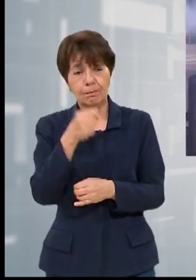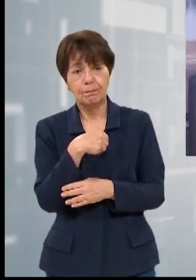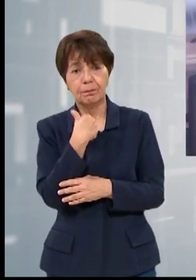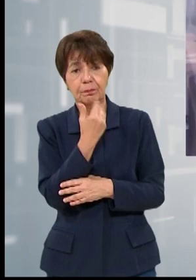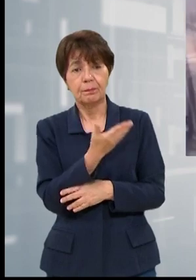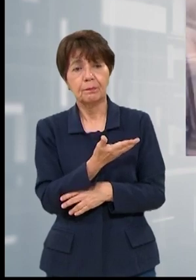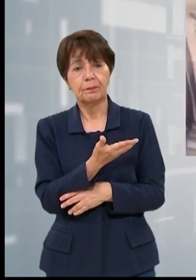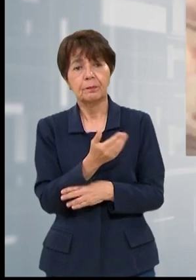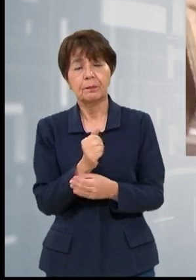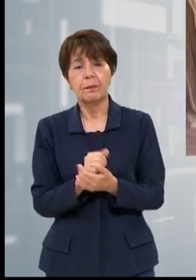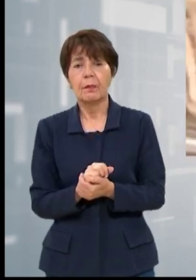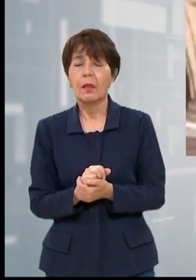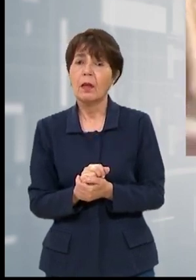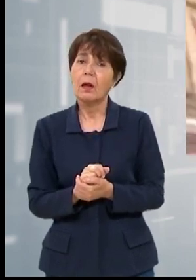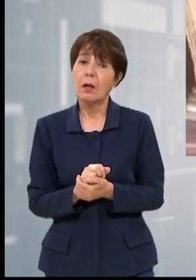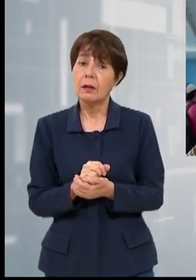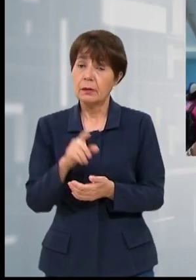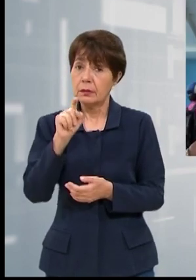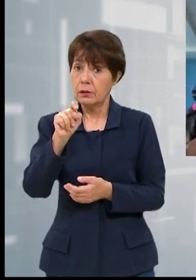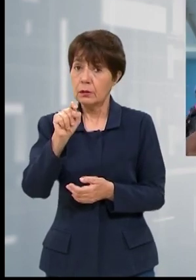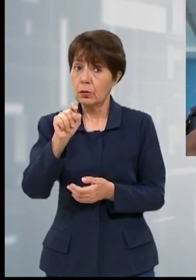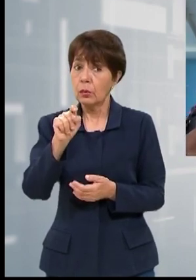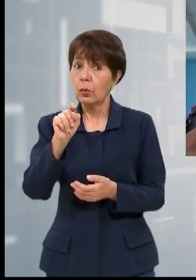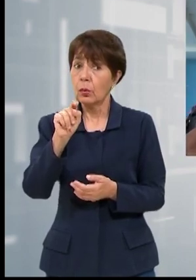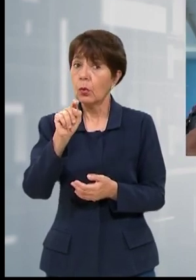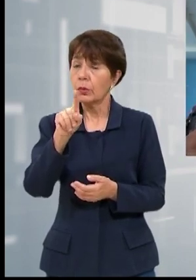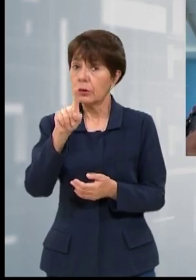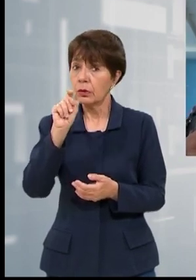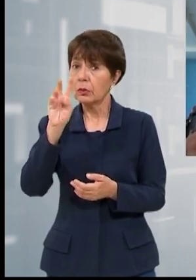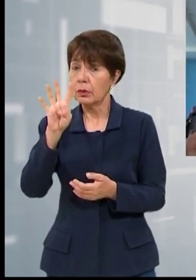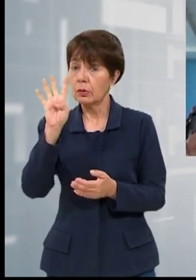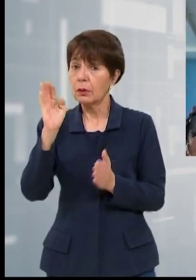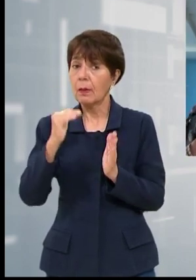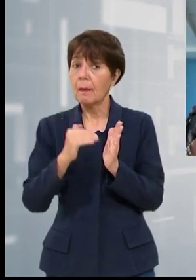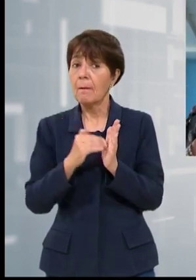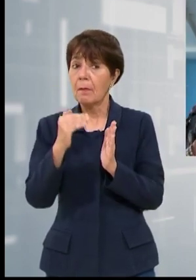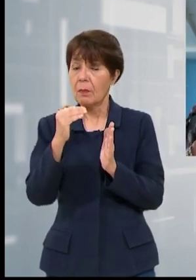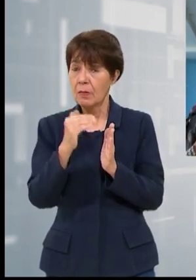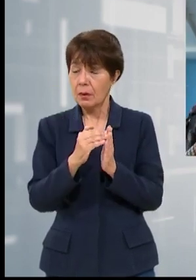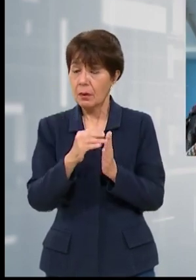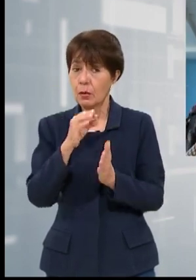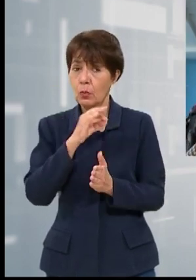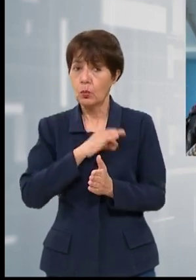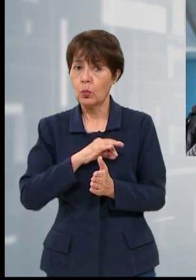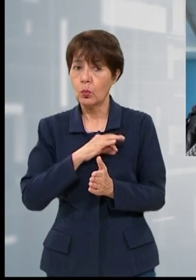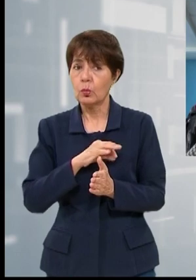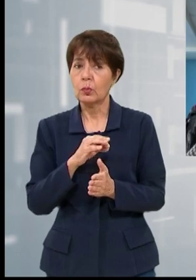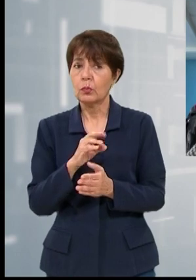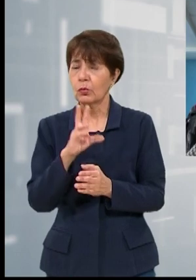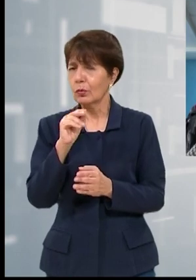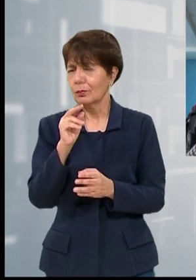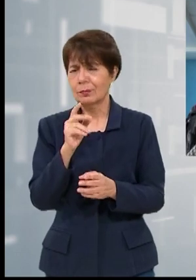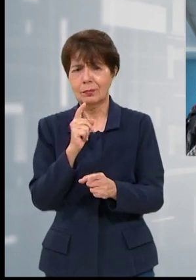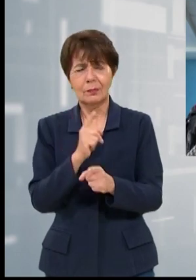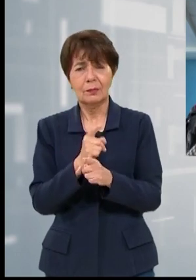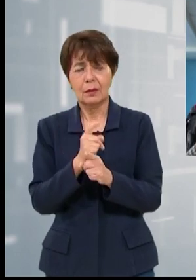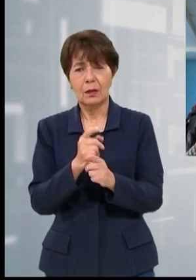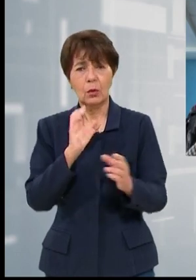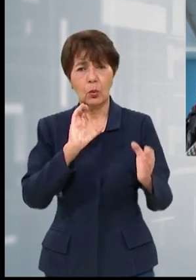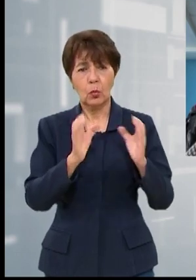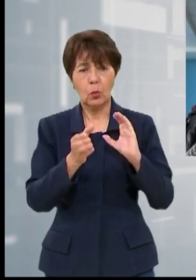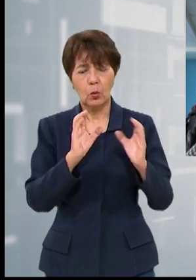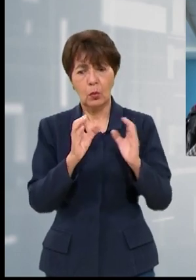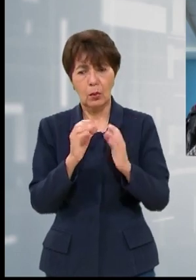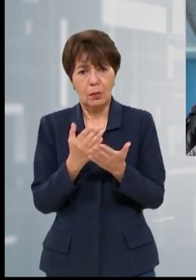institución. Creemos que 144.000 millones de lempiras e ingresos tributarios no es real en comparación al